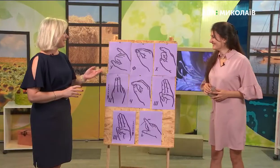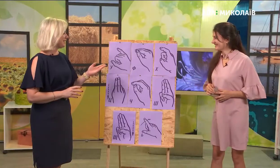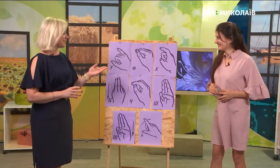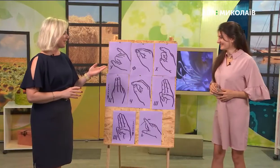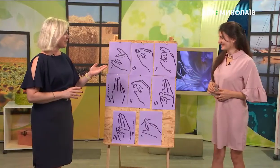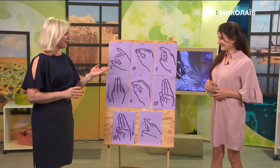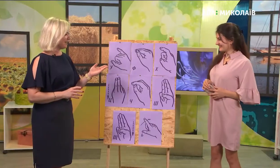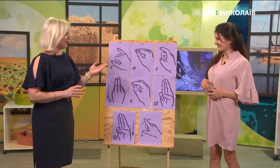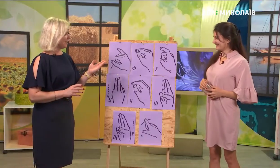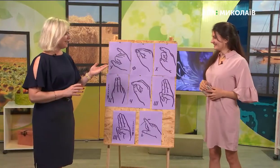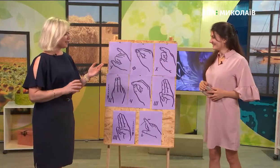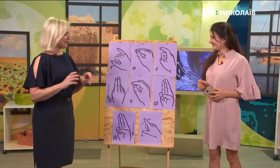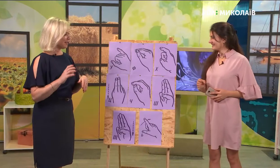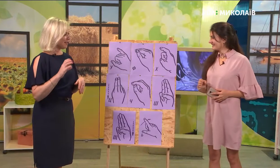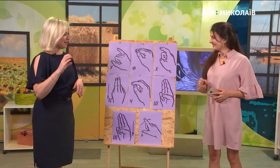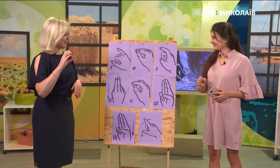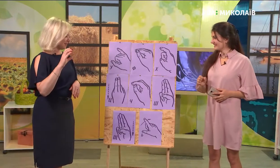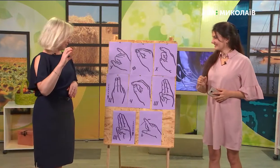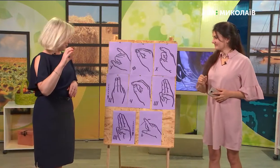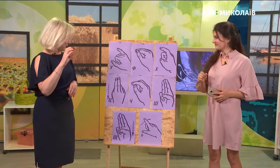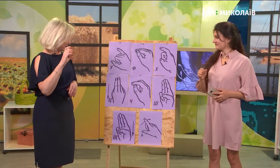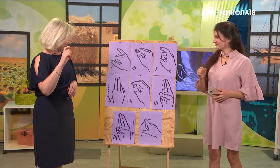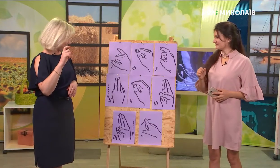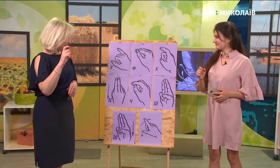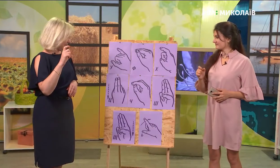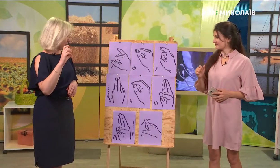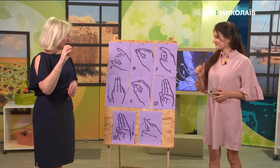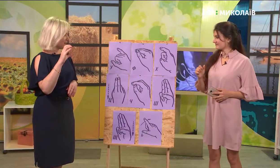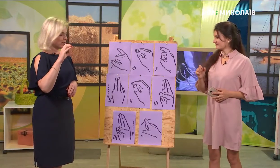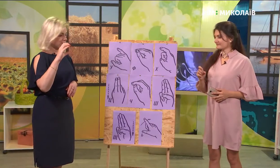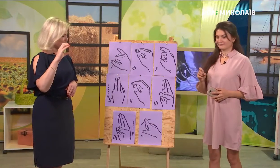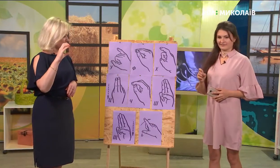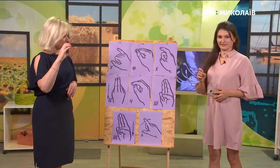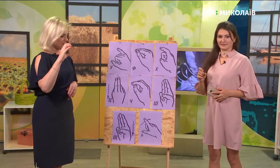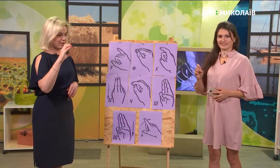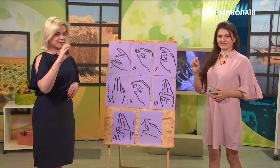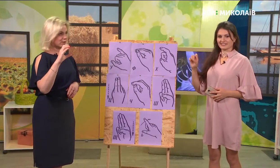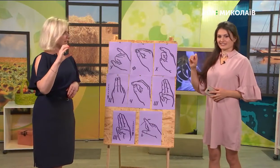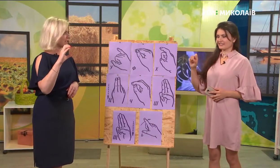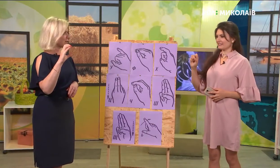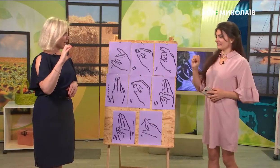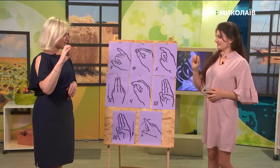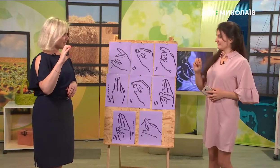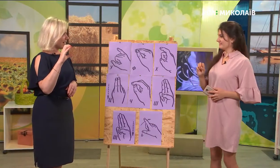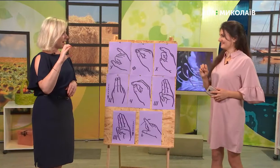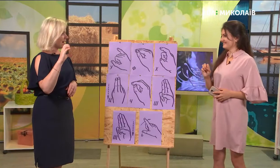Літера Х. Літера Х виконується, ми, коли виконували, показували літеру С, а